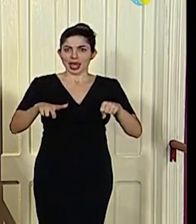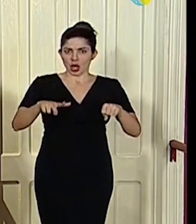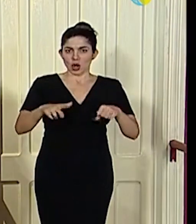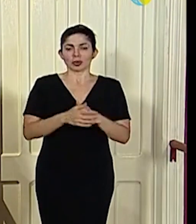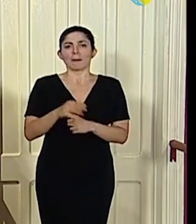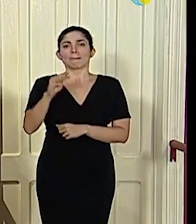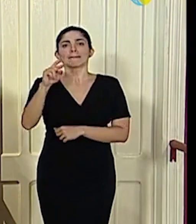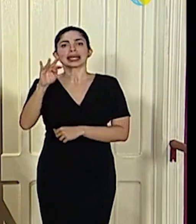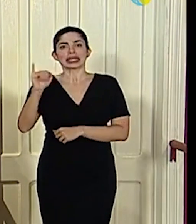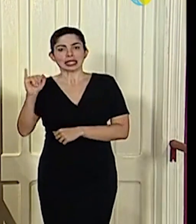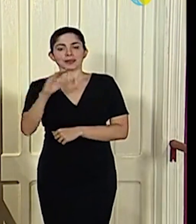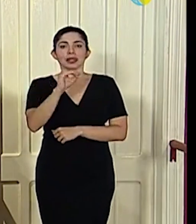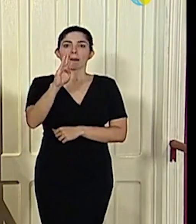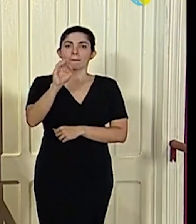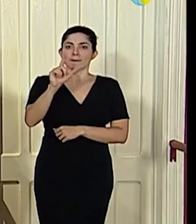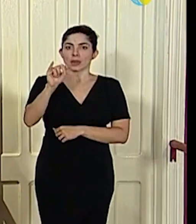Martí y Bolívar,